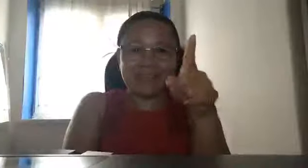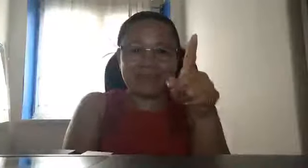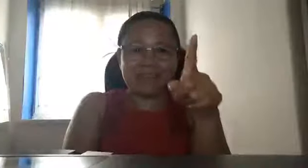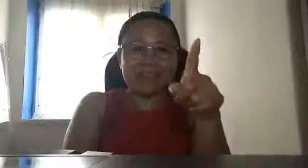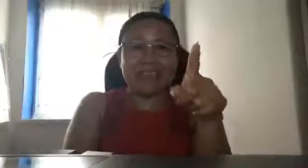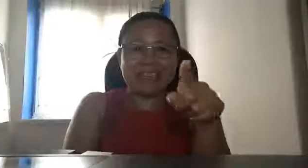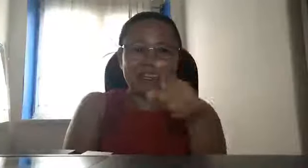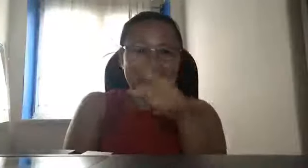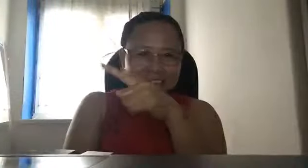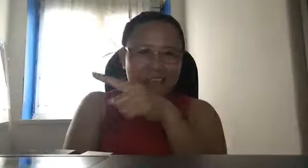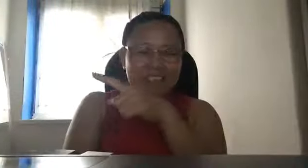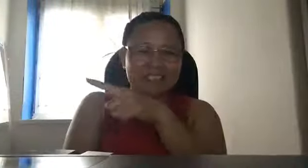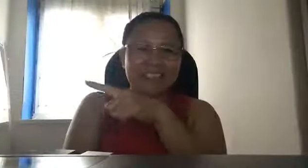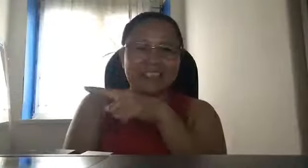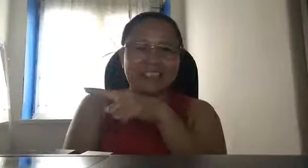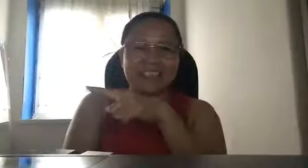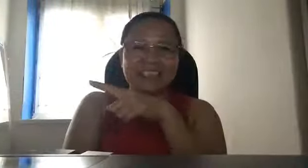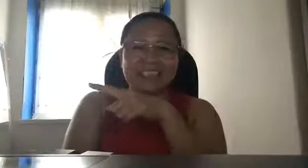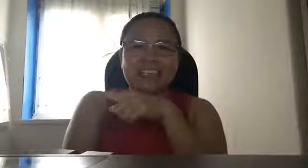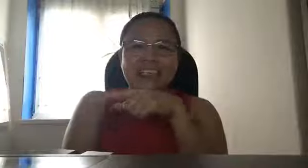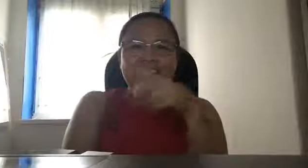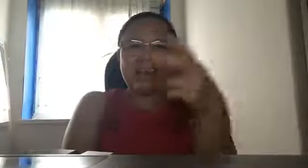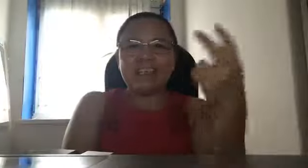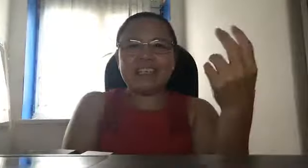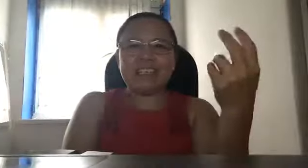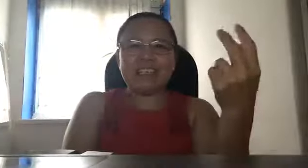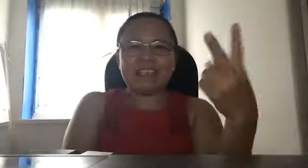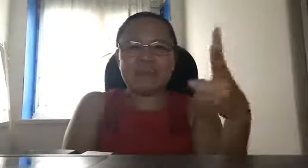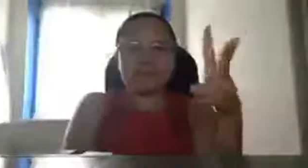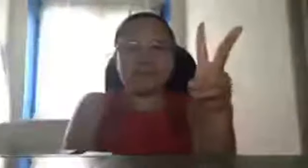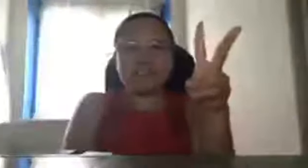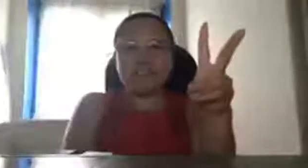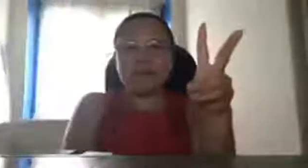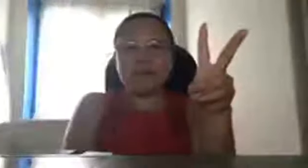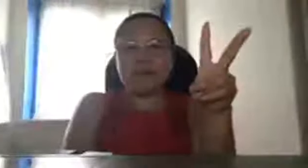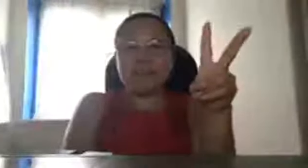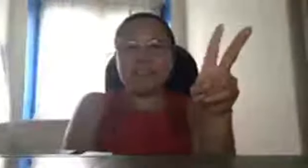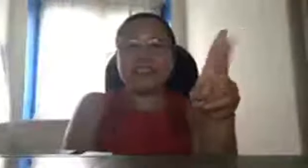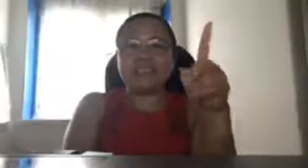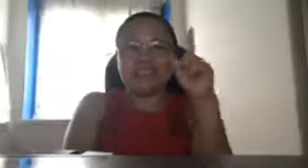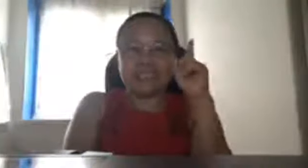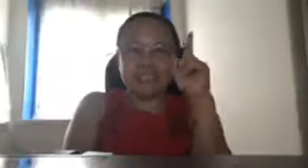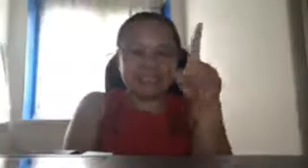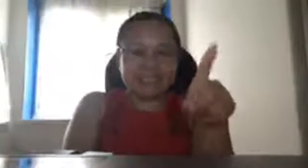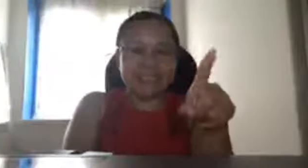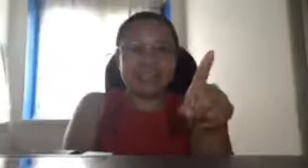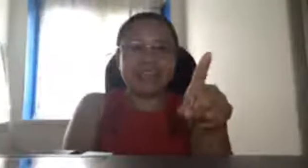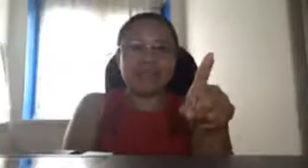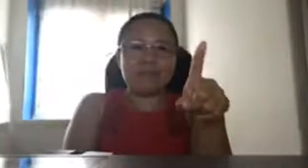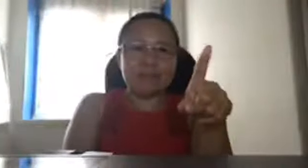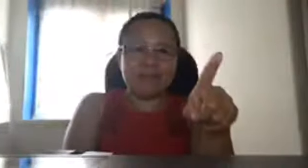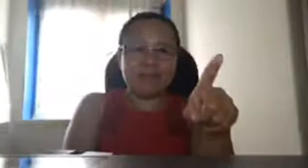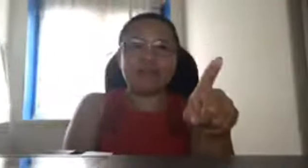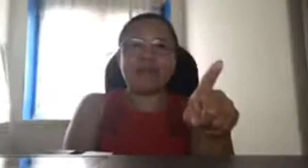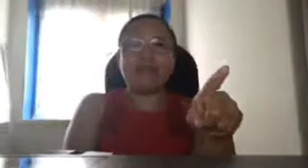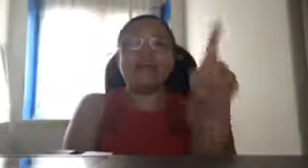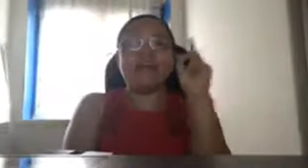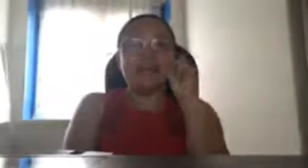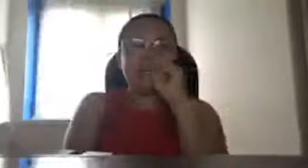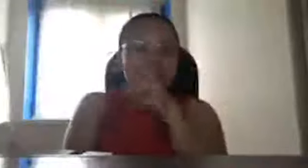mga military tanongin nyo yan may dalaw pang buhay dyan scene really buhay pa at